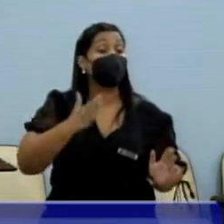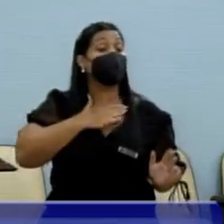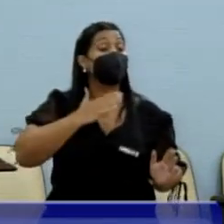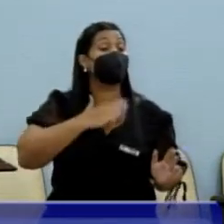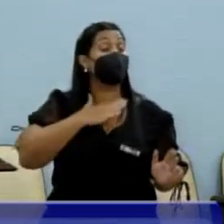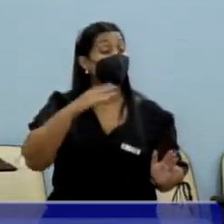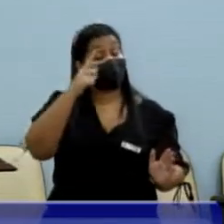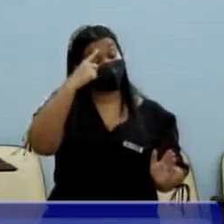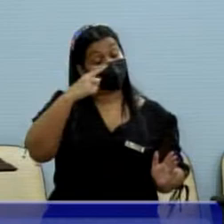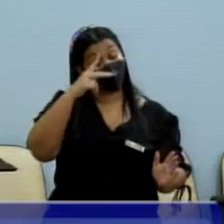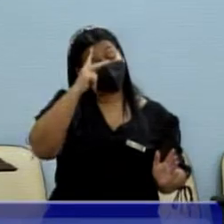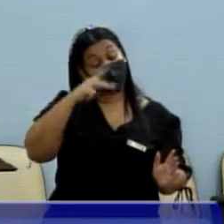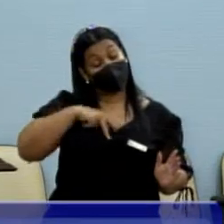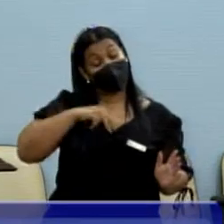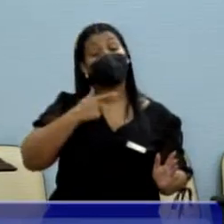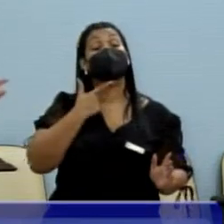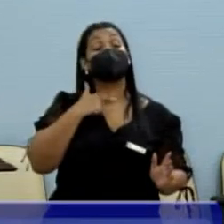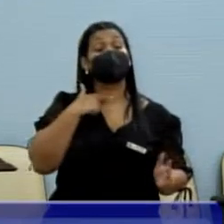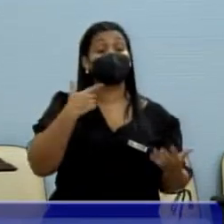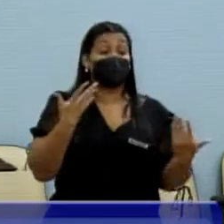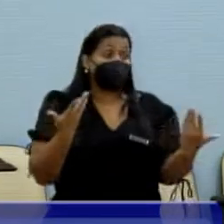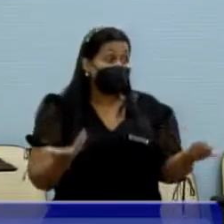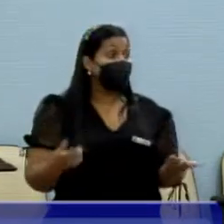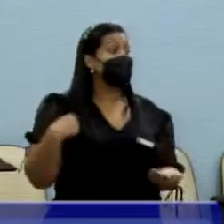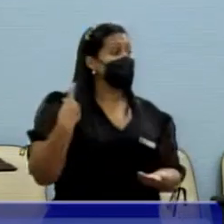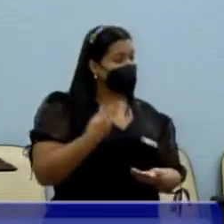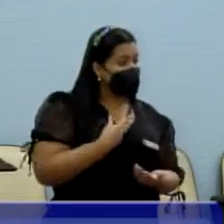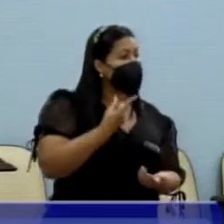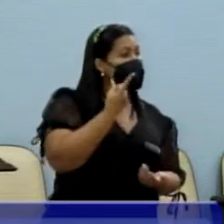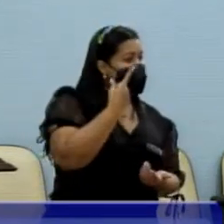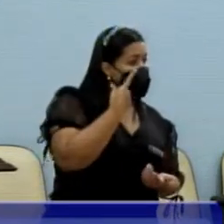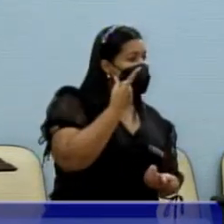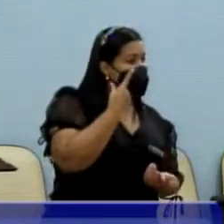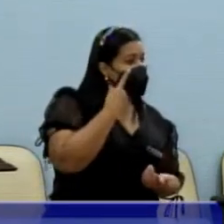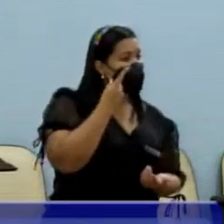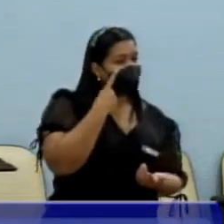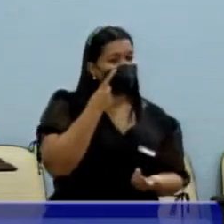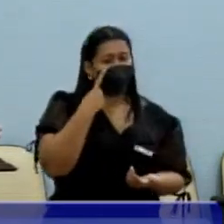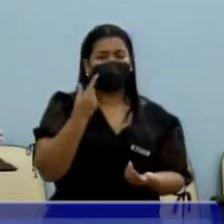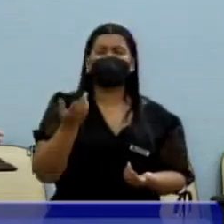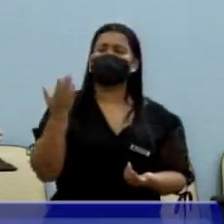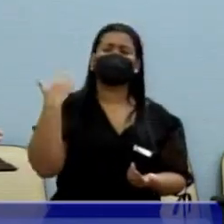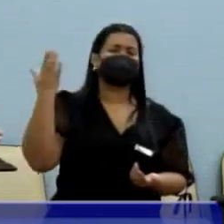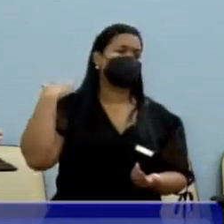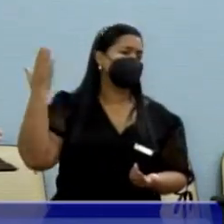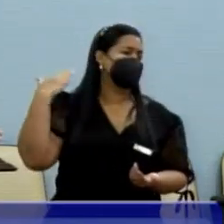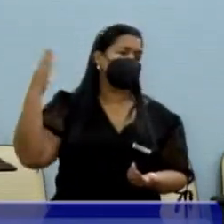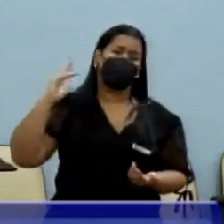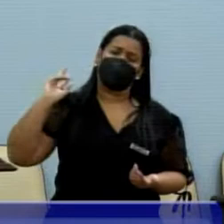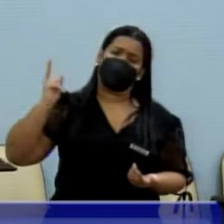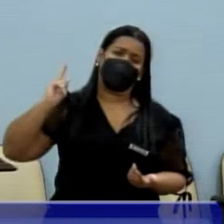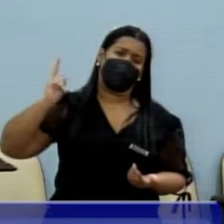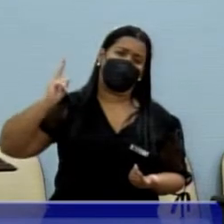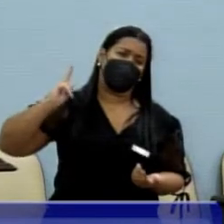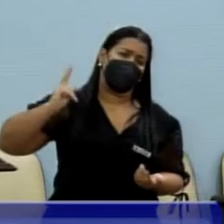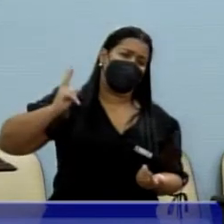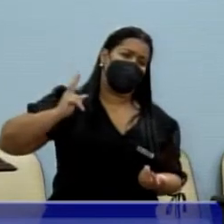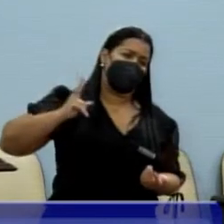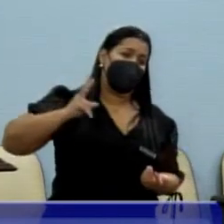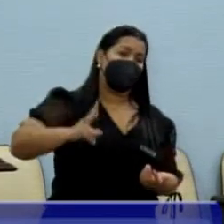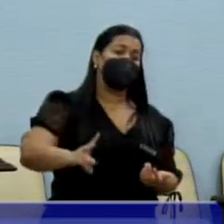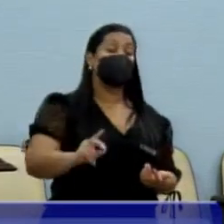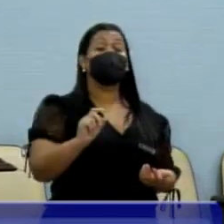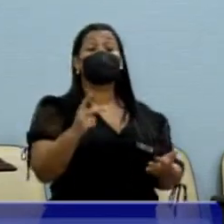isso, a gente convive com essa situação desde sempre. O que